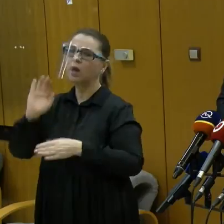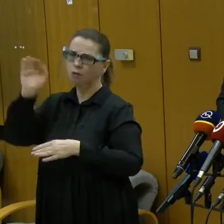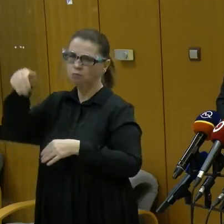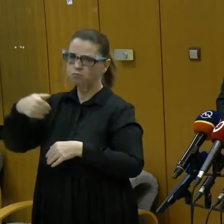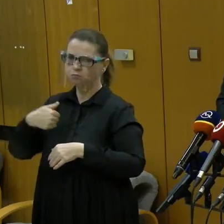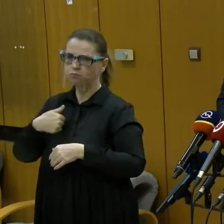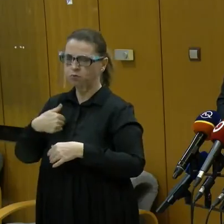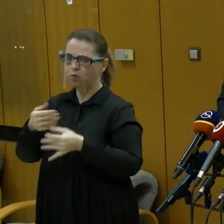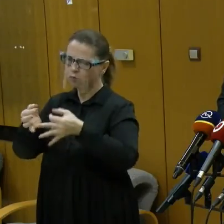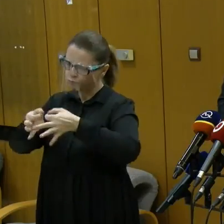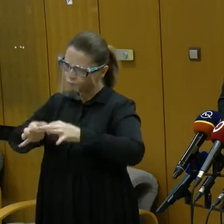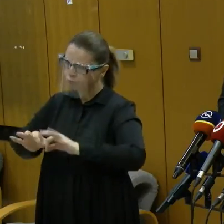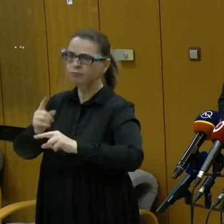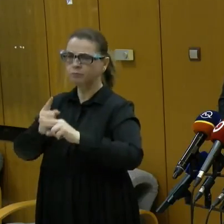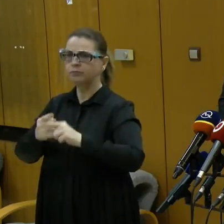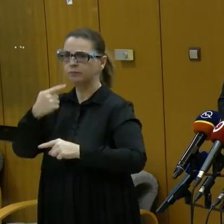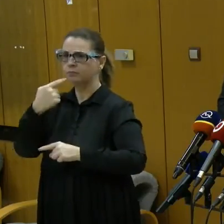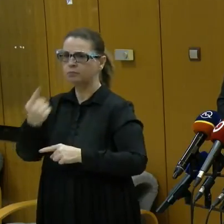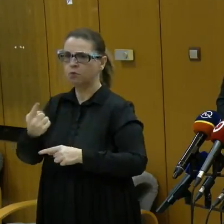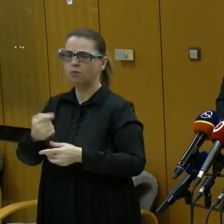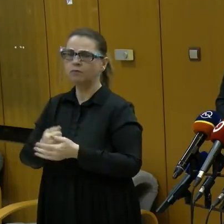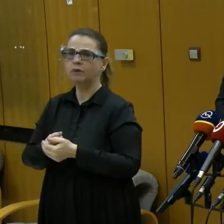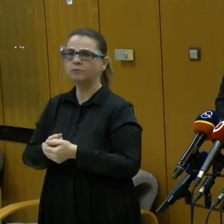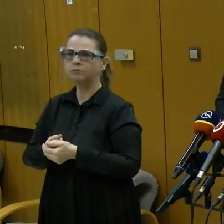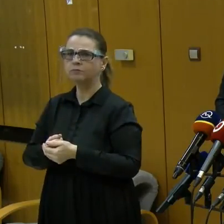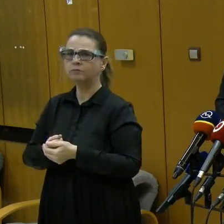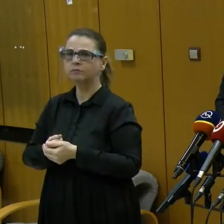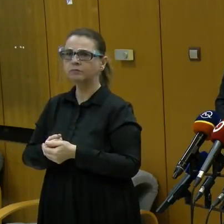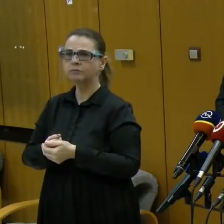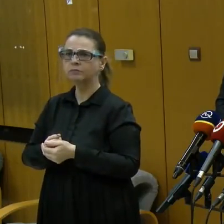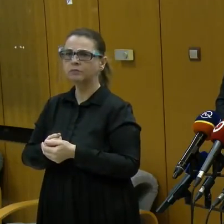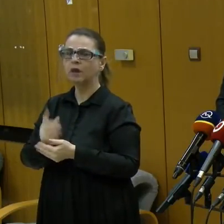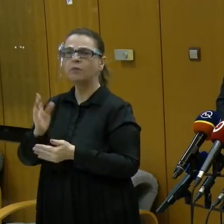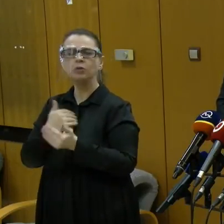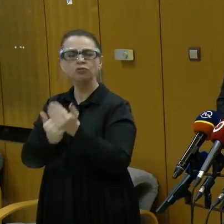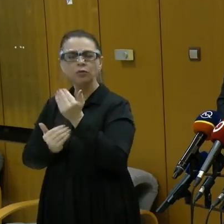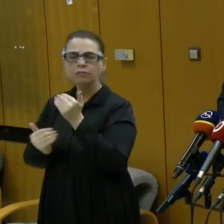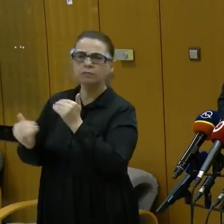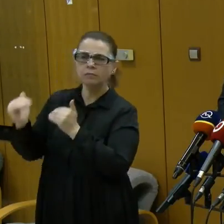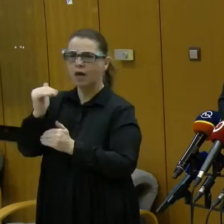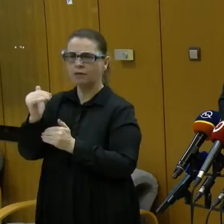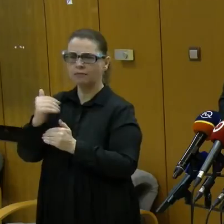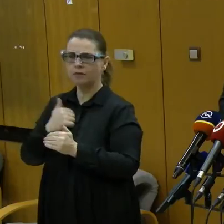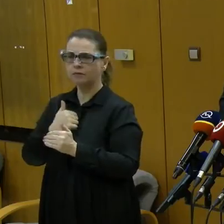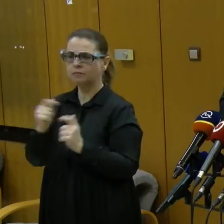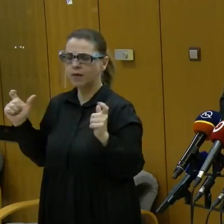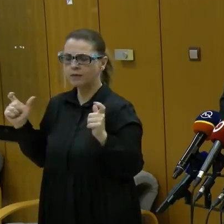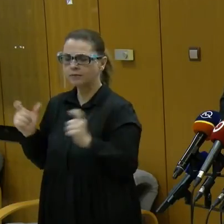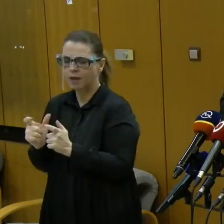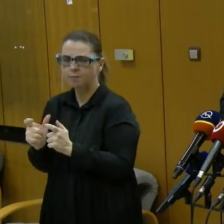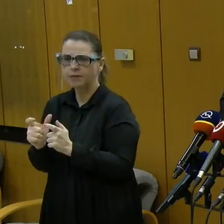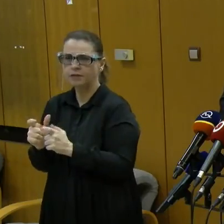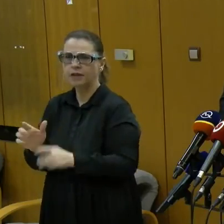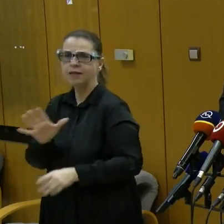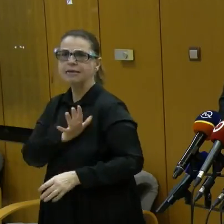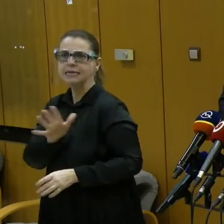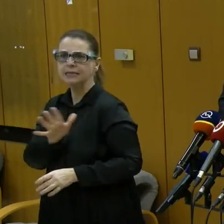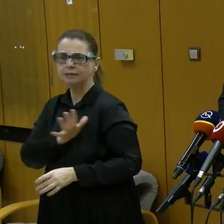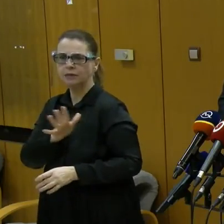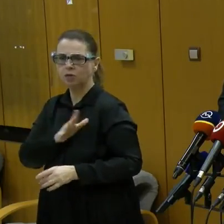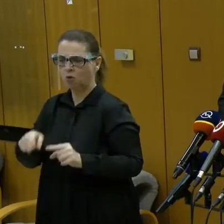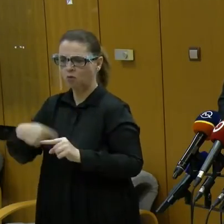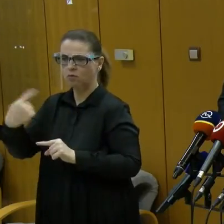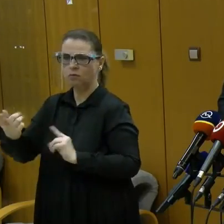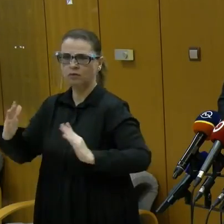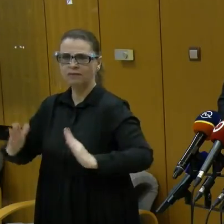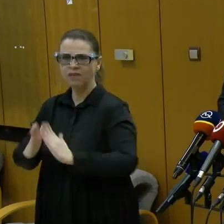došpecifikovali tak, aby sme čo najviac eliminovali epidemiologické riziko, ktoré nám počas nasledujúcich